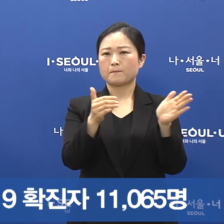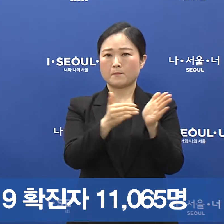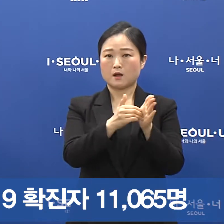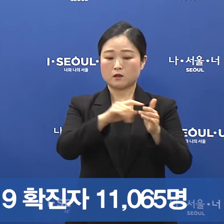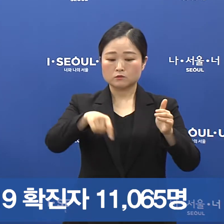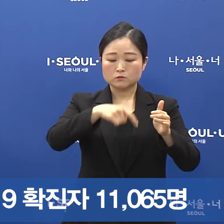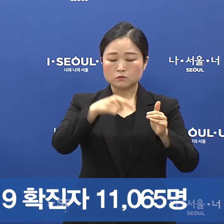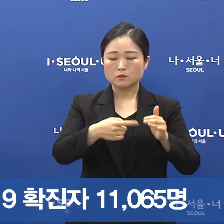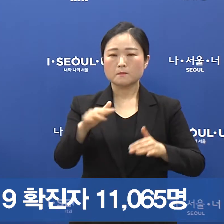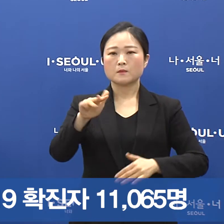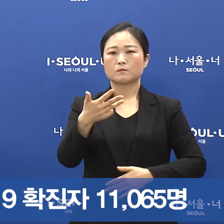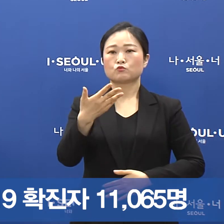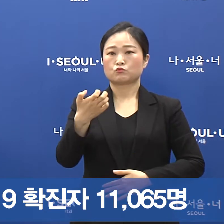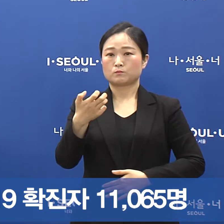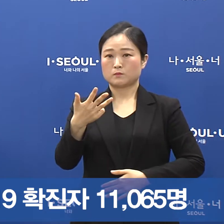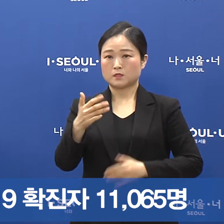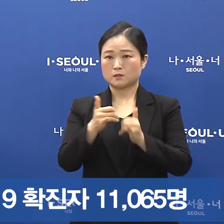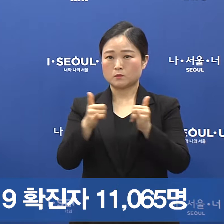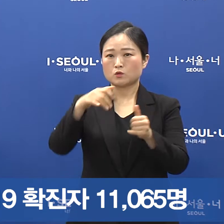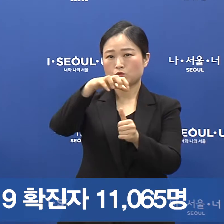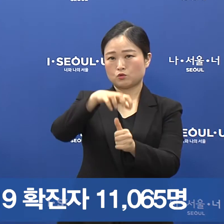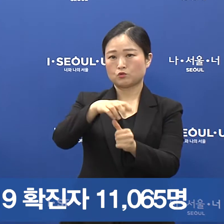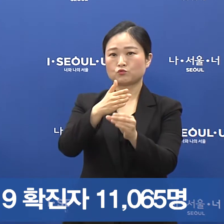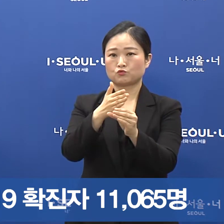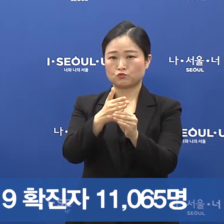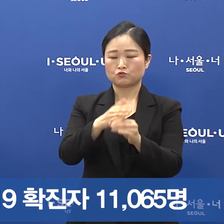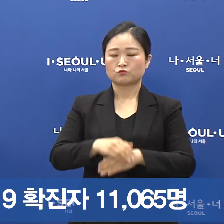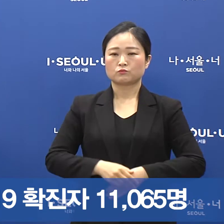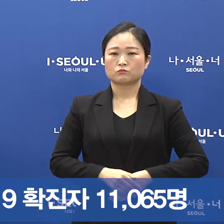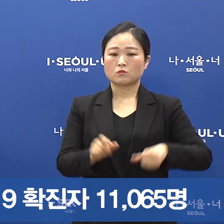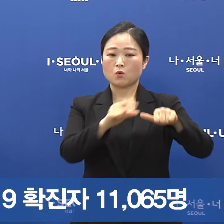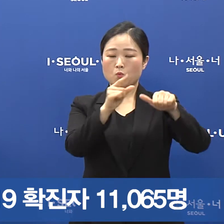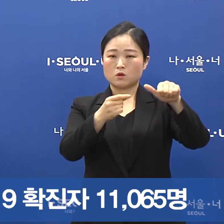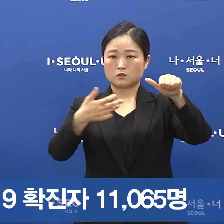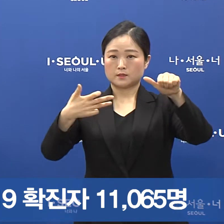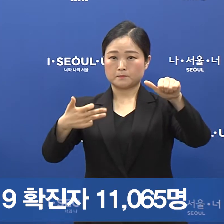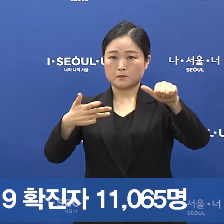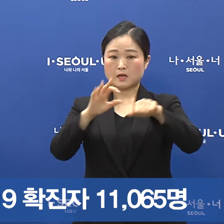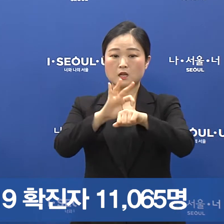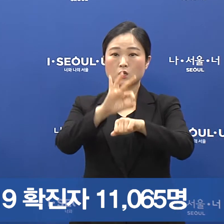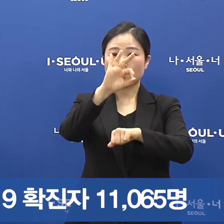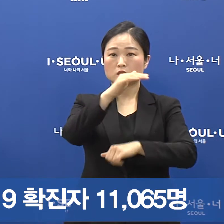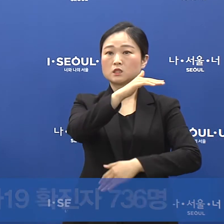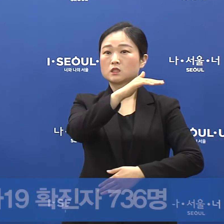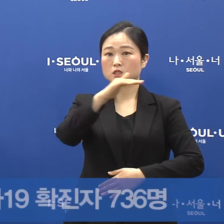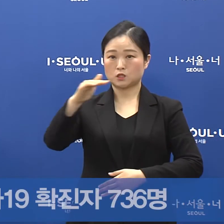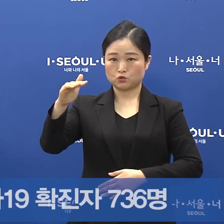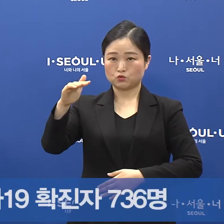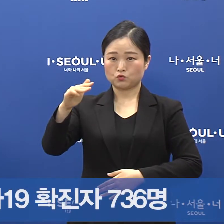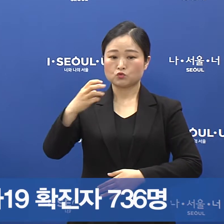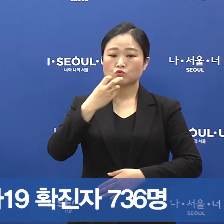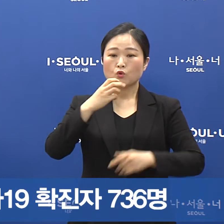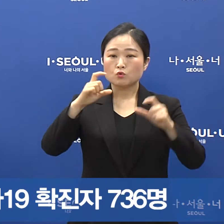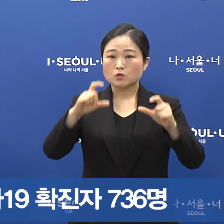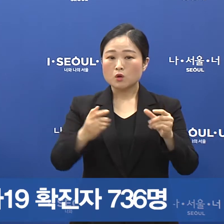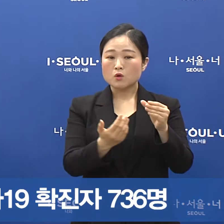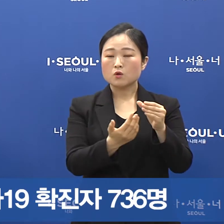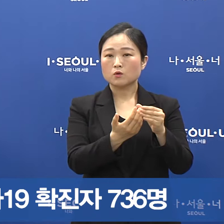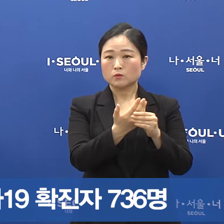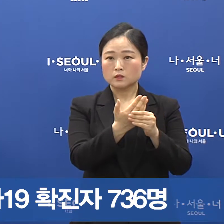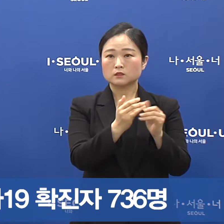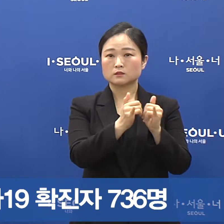중 898명이 격리 중에 있습니다. 5월 18일 10시 기준으로는 서울 지역 확진자는